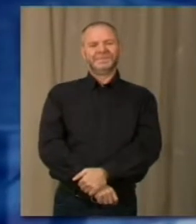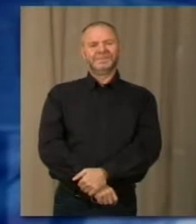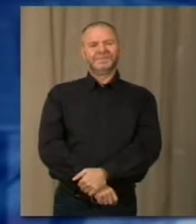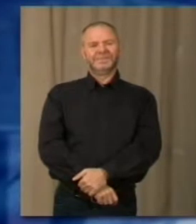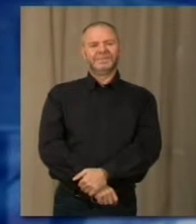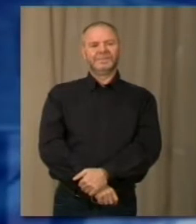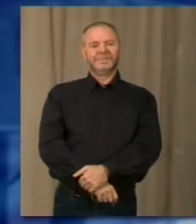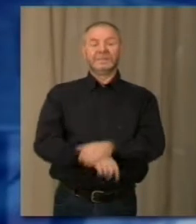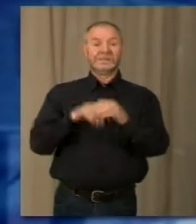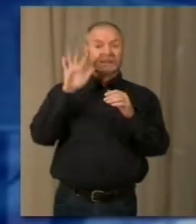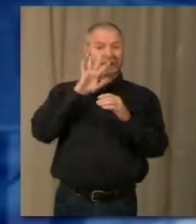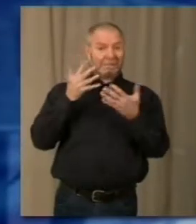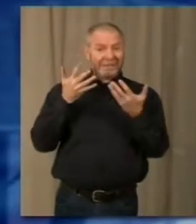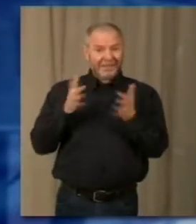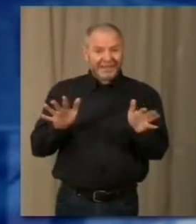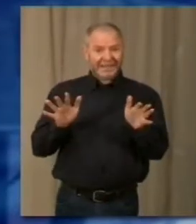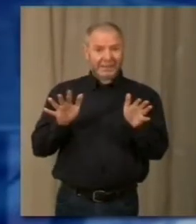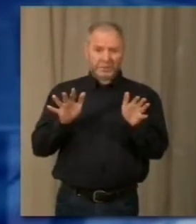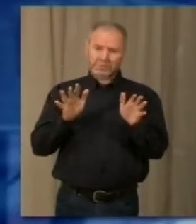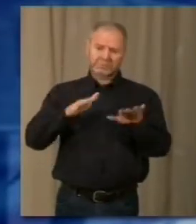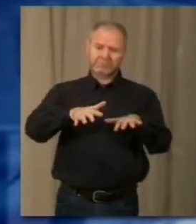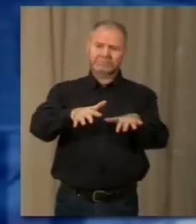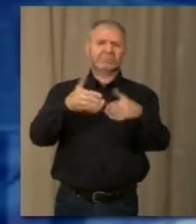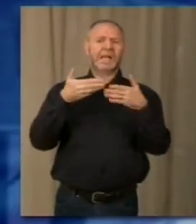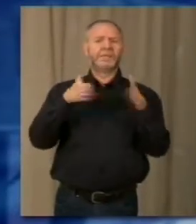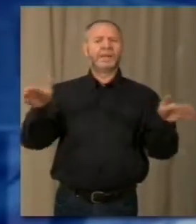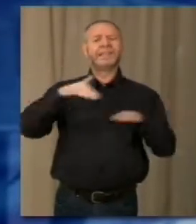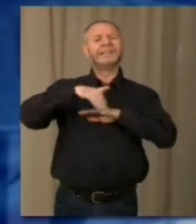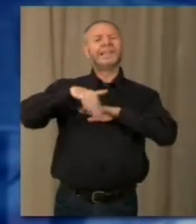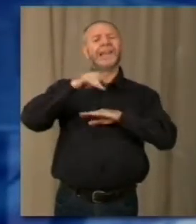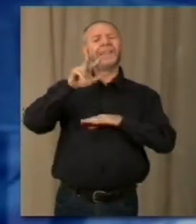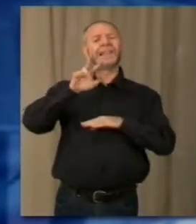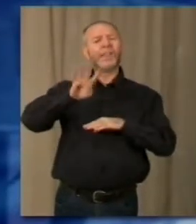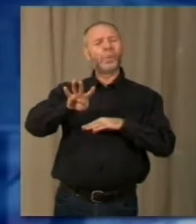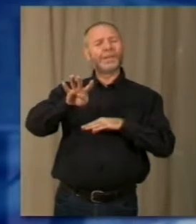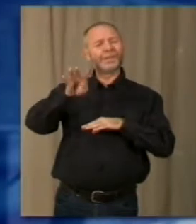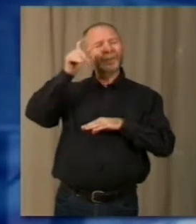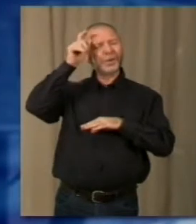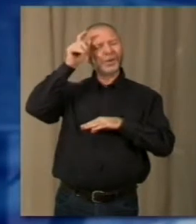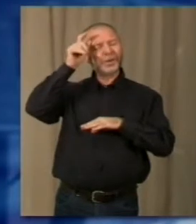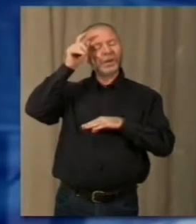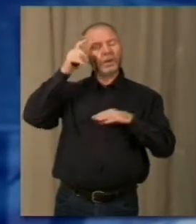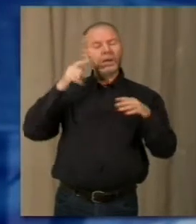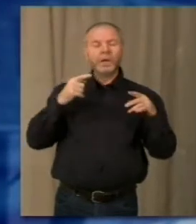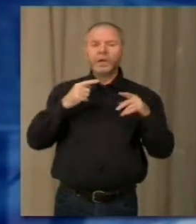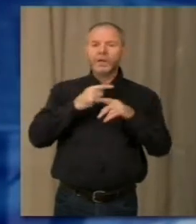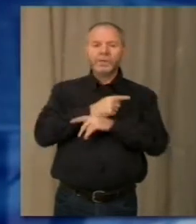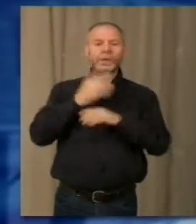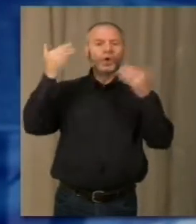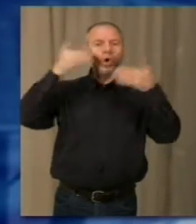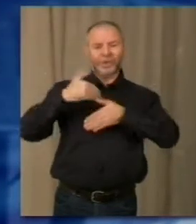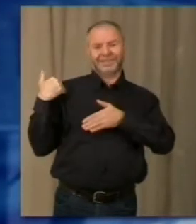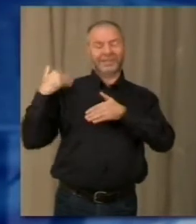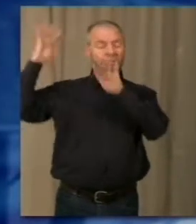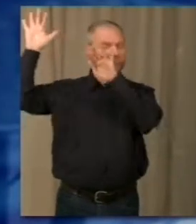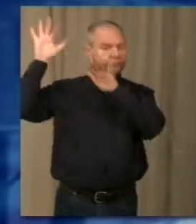Quando il peggio sembrava ormai passato e che la riapertura della Statale 34 fosse ormai questione di giorni, altro materiale è caduto nella notte